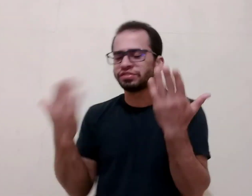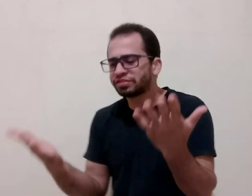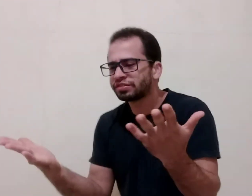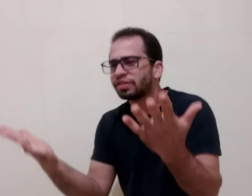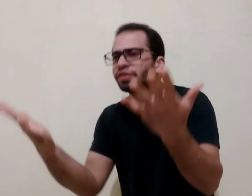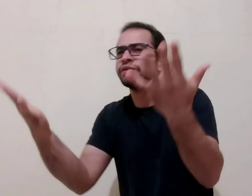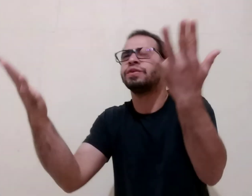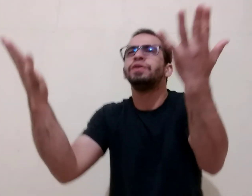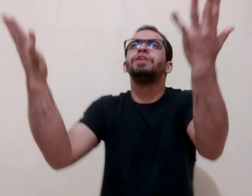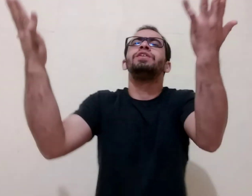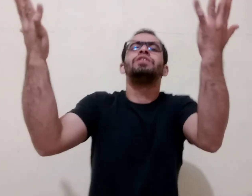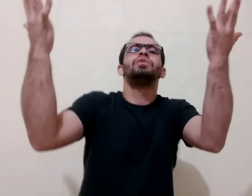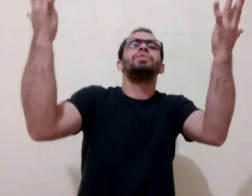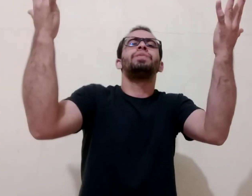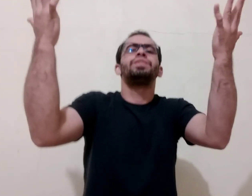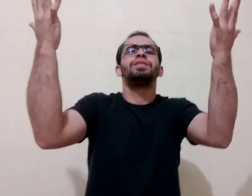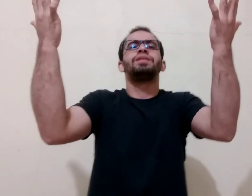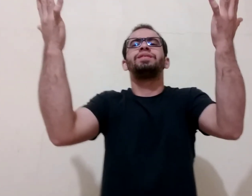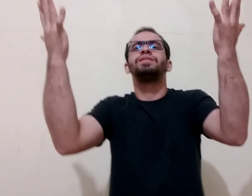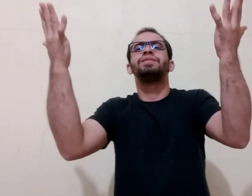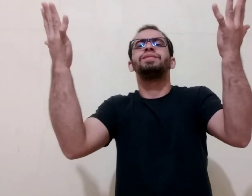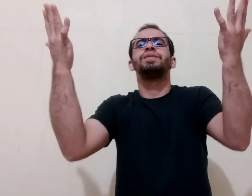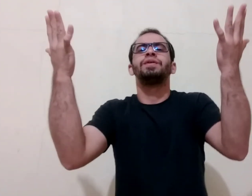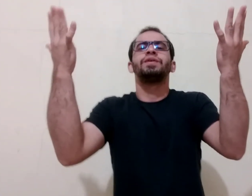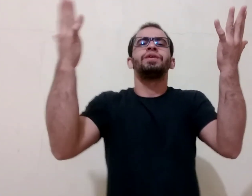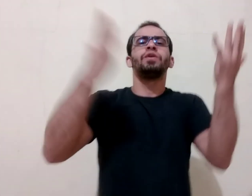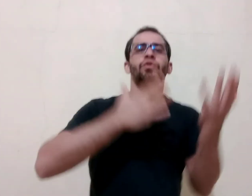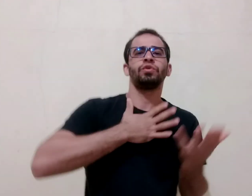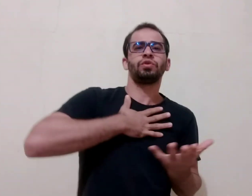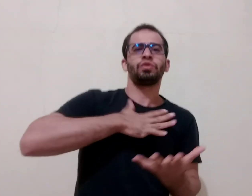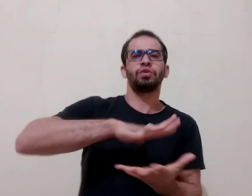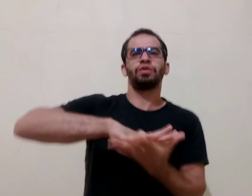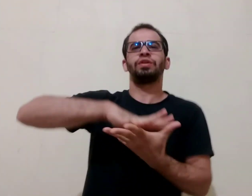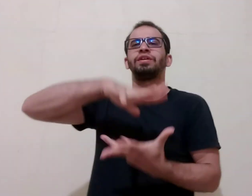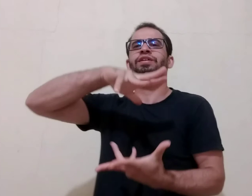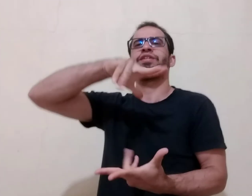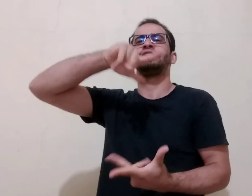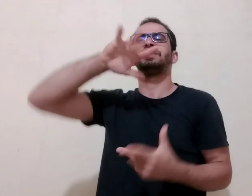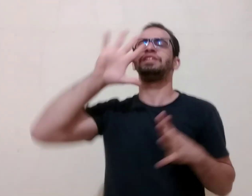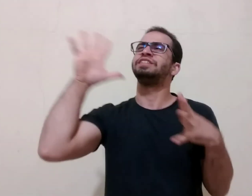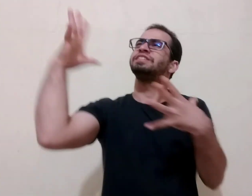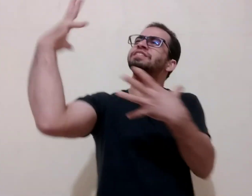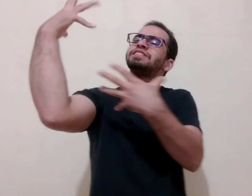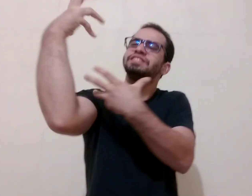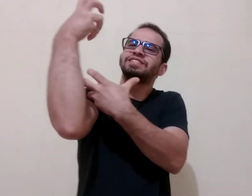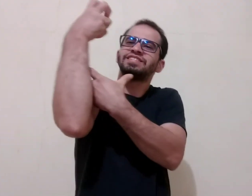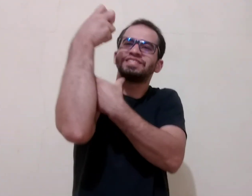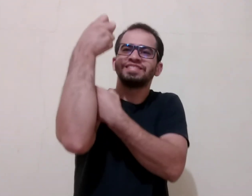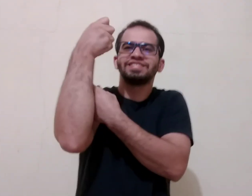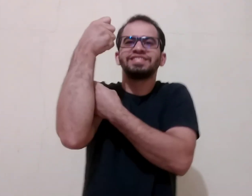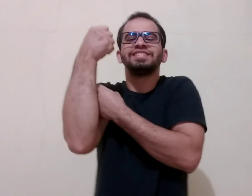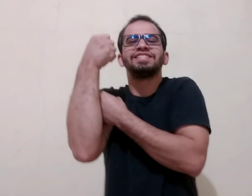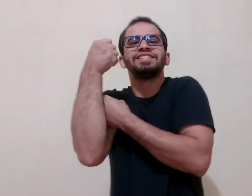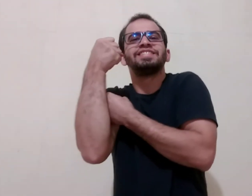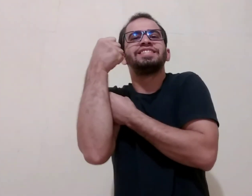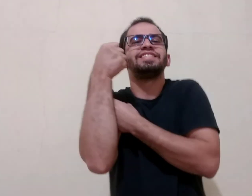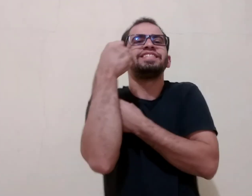asas a sombra eu exulto Minha alma se agarra